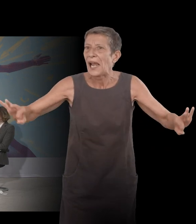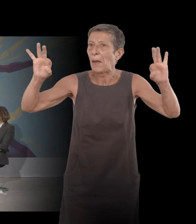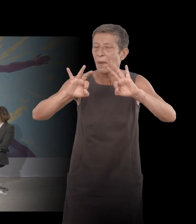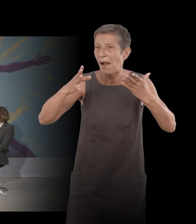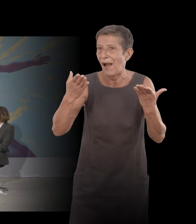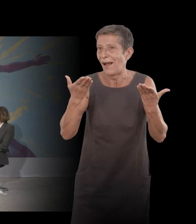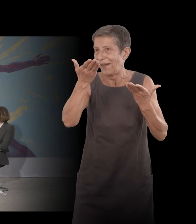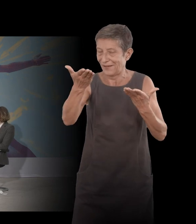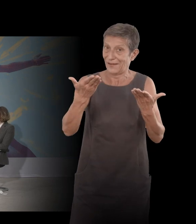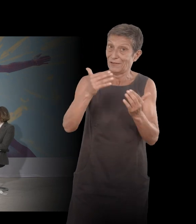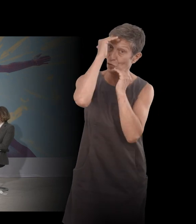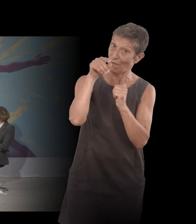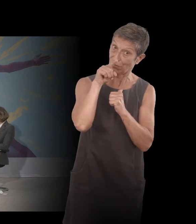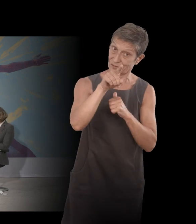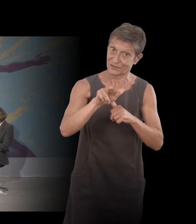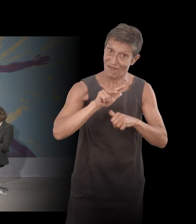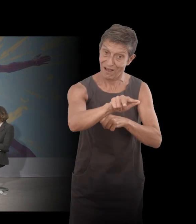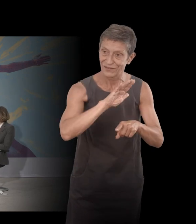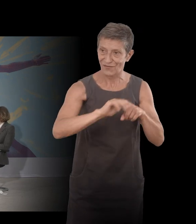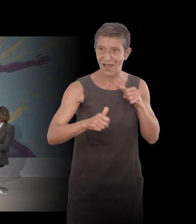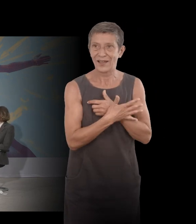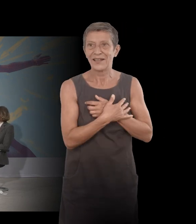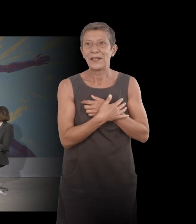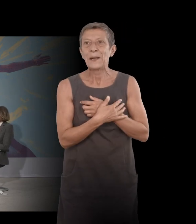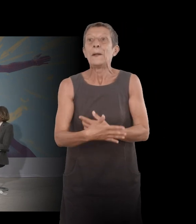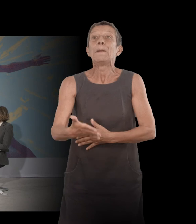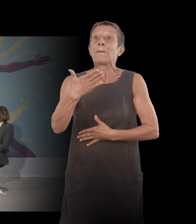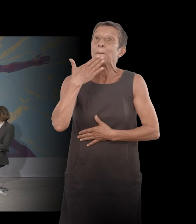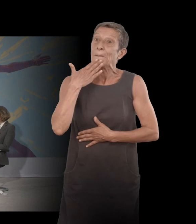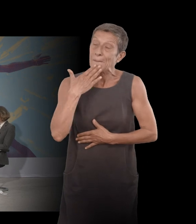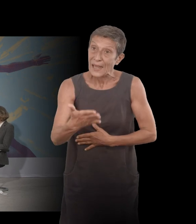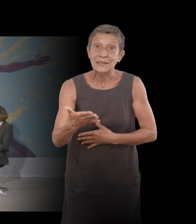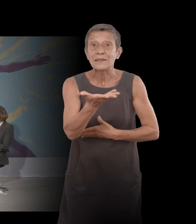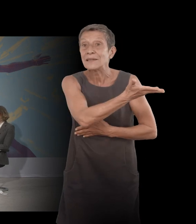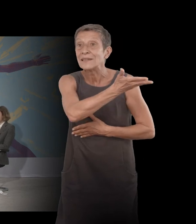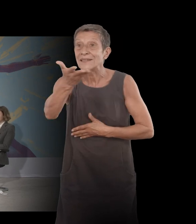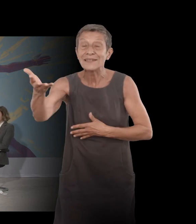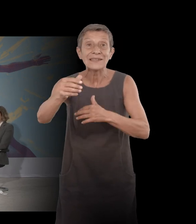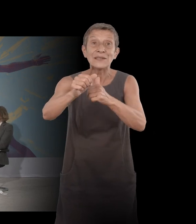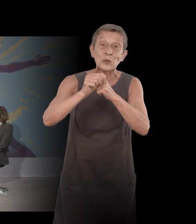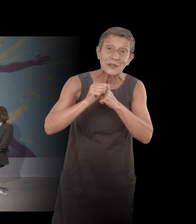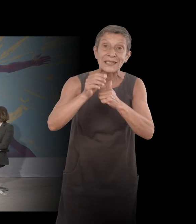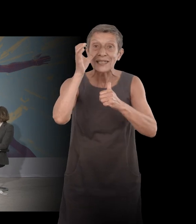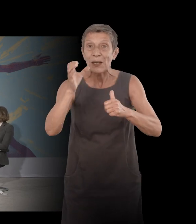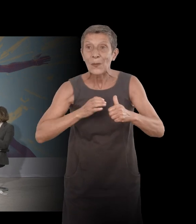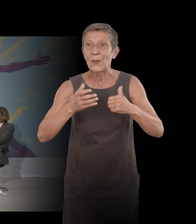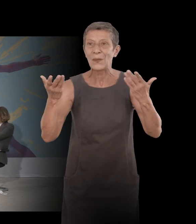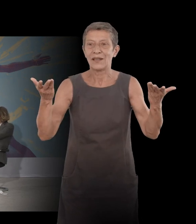merci beaucoup merci à vous qui nous avez suivi écouté ça y est j'en ai plus besoin suivi et écouté bonne